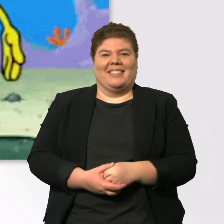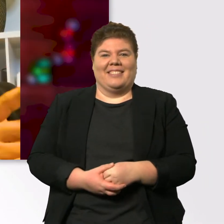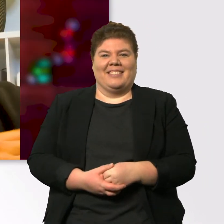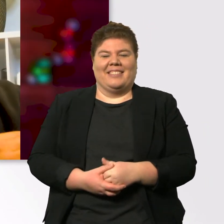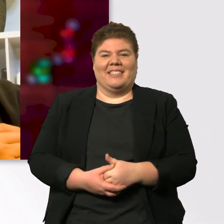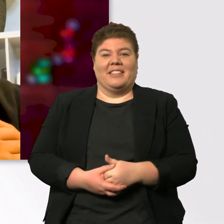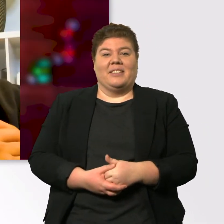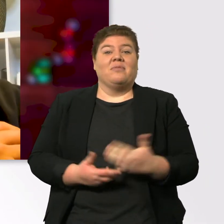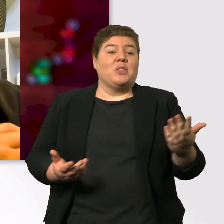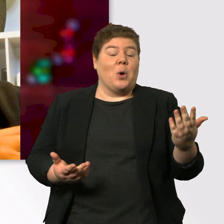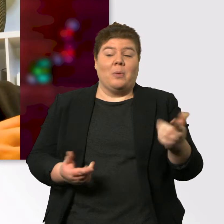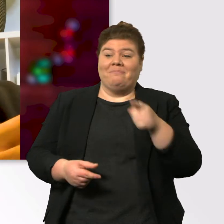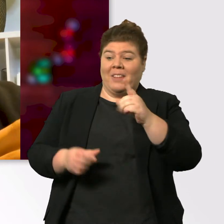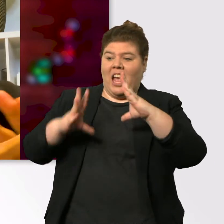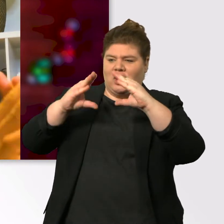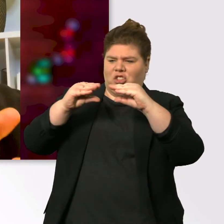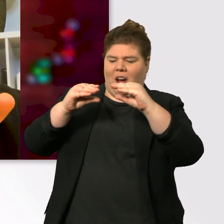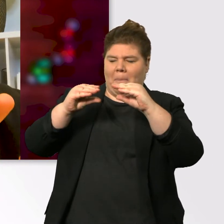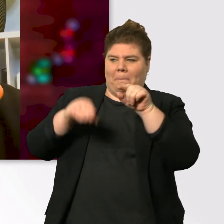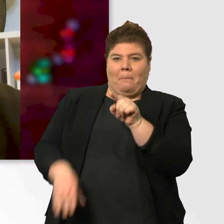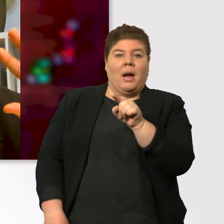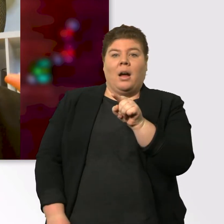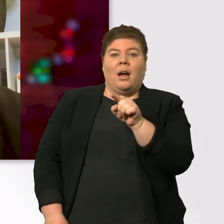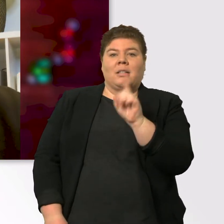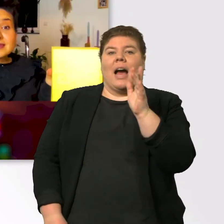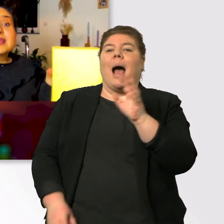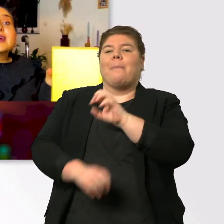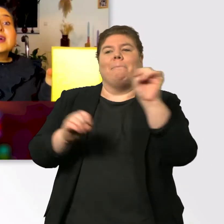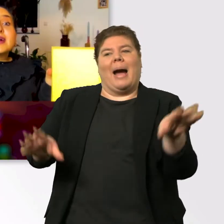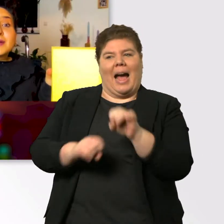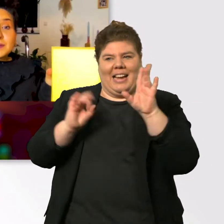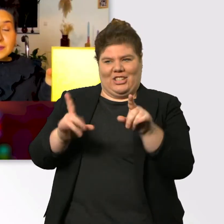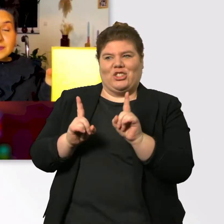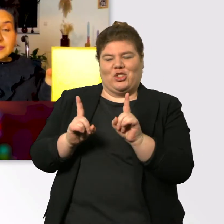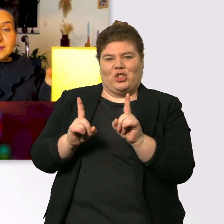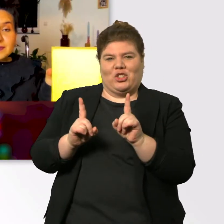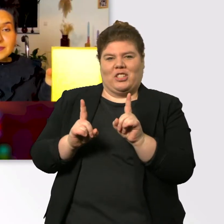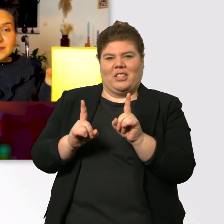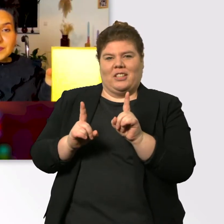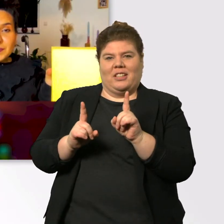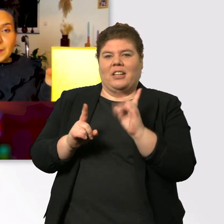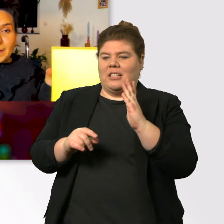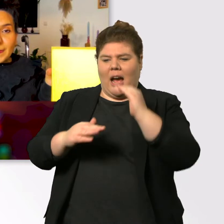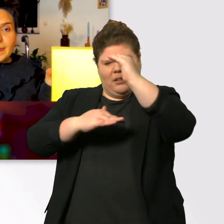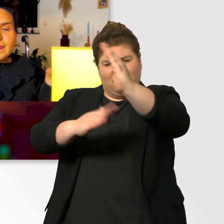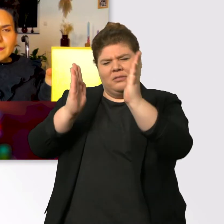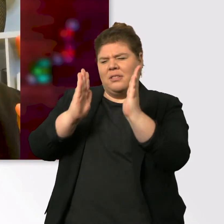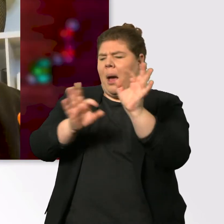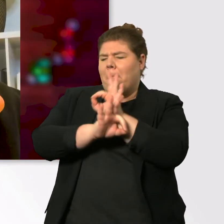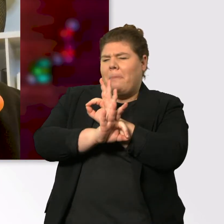Also, Kübra, dieser Schwamm, das ist nicht irgendein Schwamm, das ist ein magischer Schwamm. Der hat nämlich die perfekte Größe und die perfekte Form,